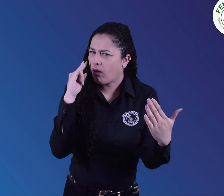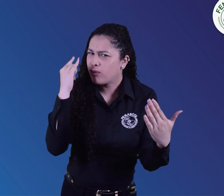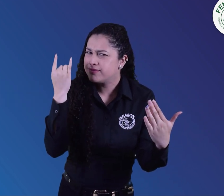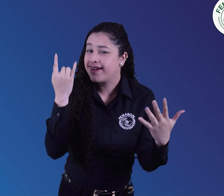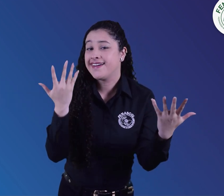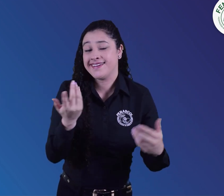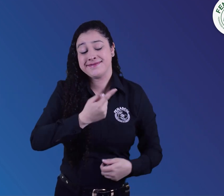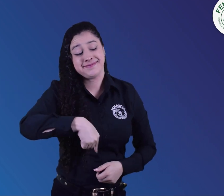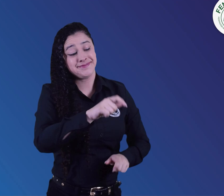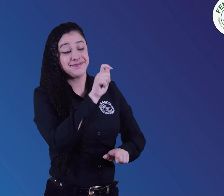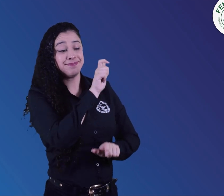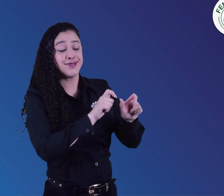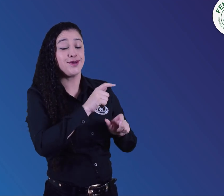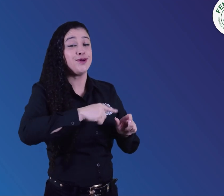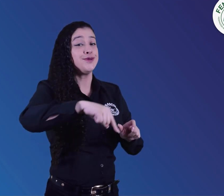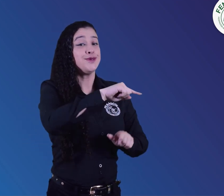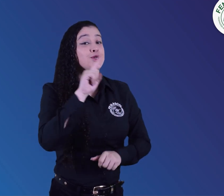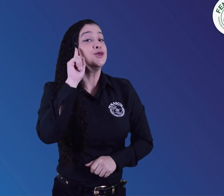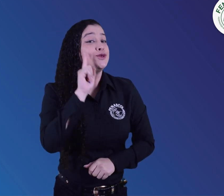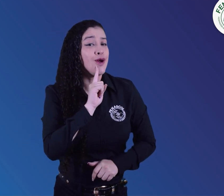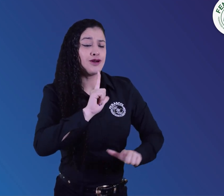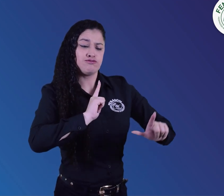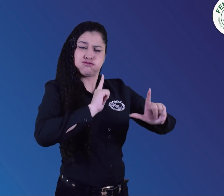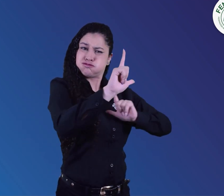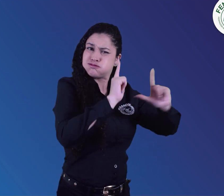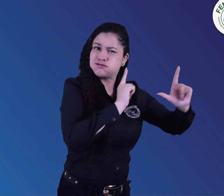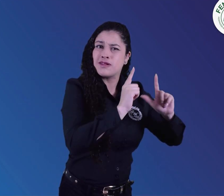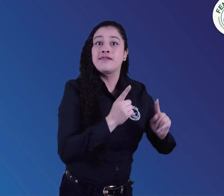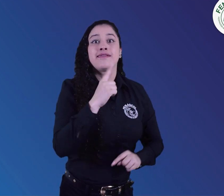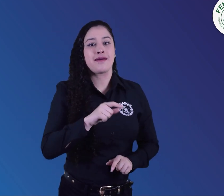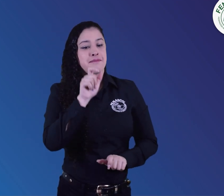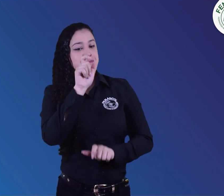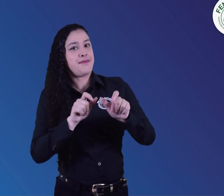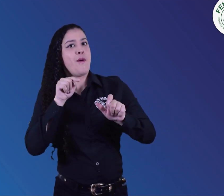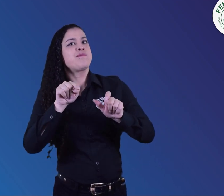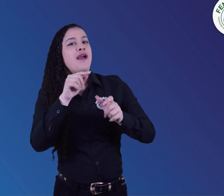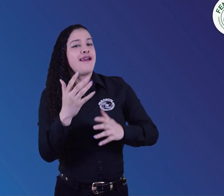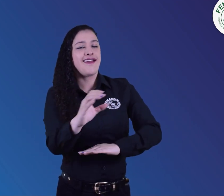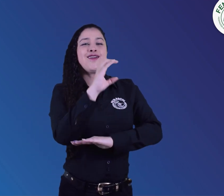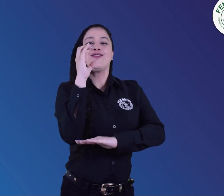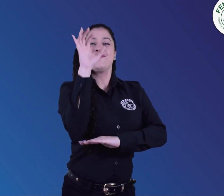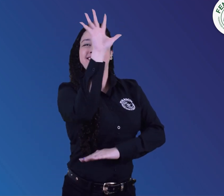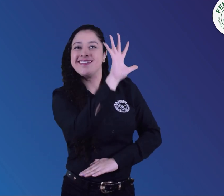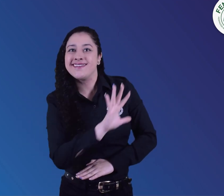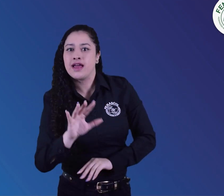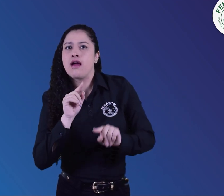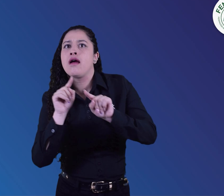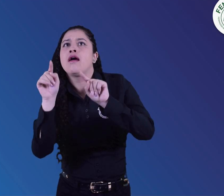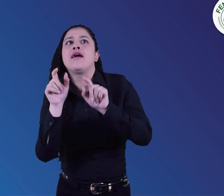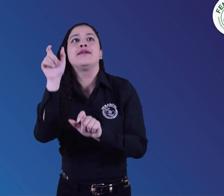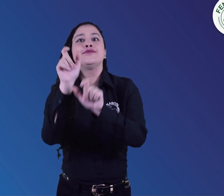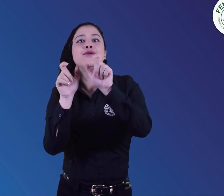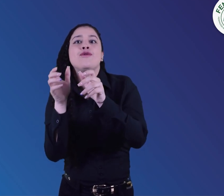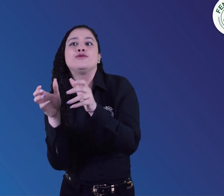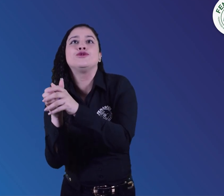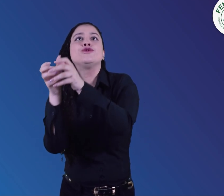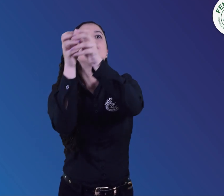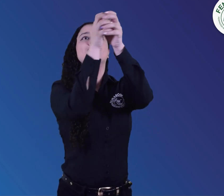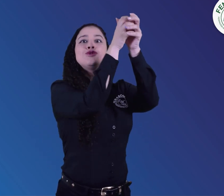los líderes que impulsaron este reto, al igual que las asociaciones de personas sordas de todo el país, quienes hicieron la gestión